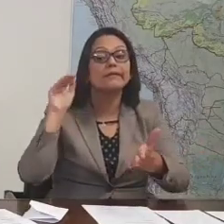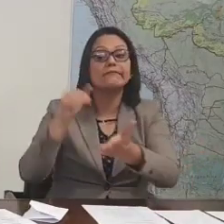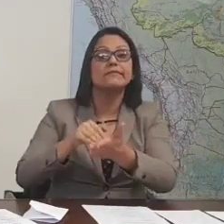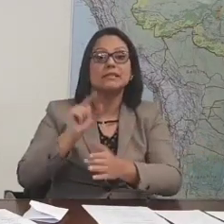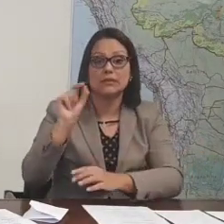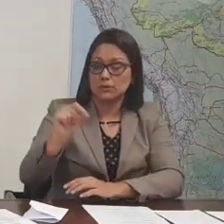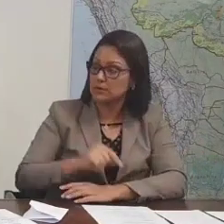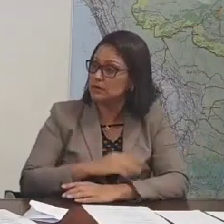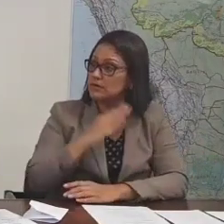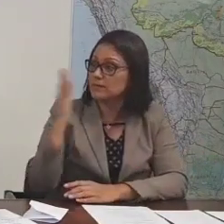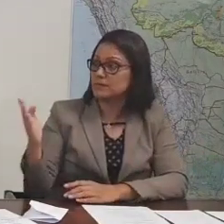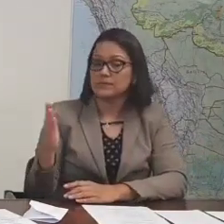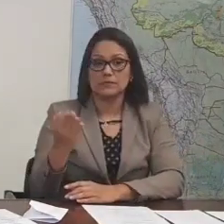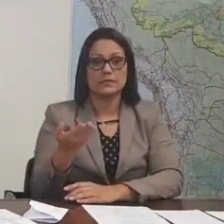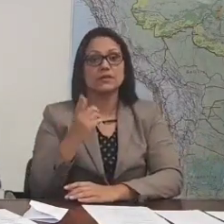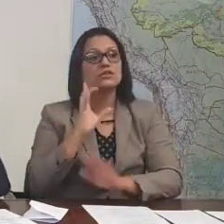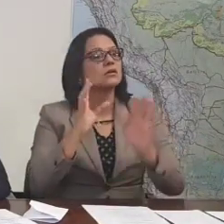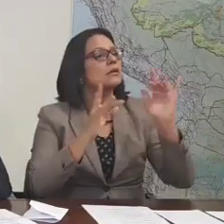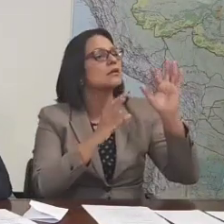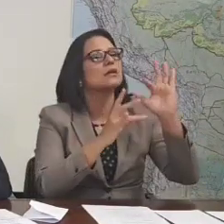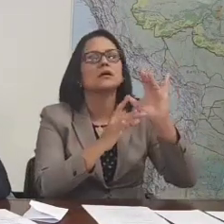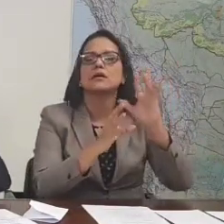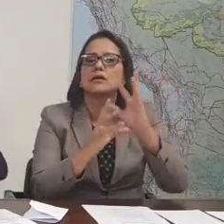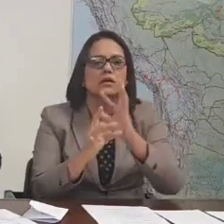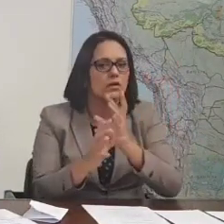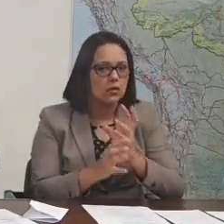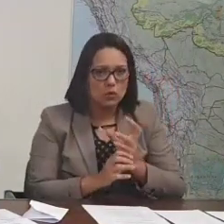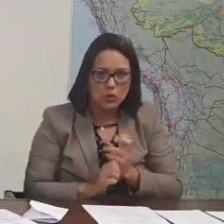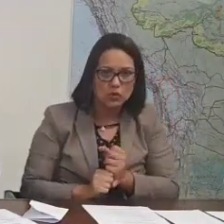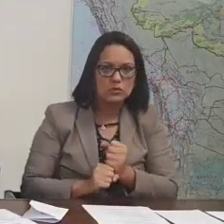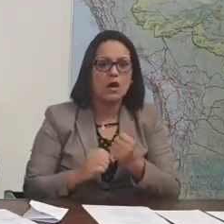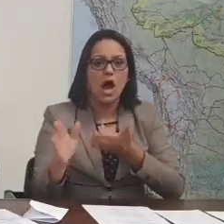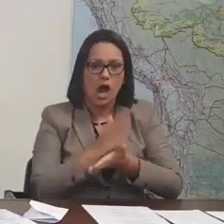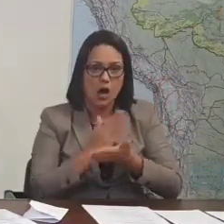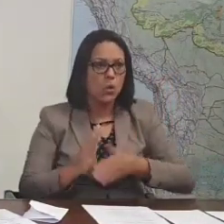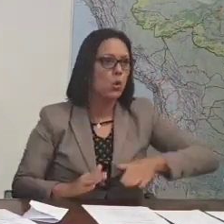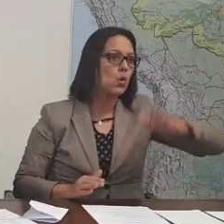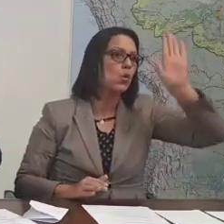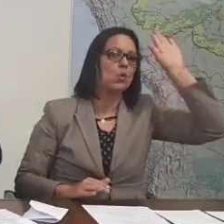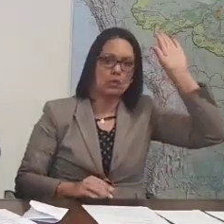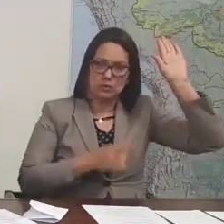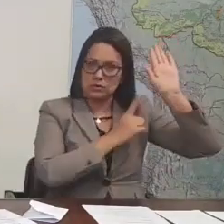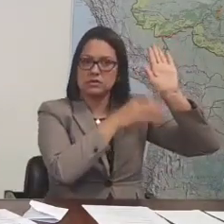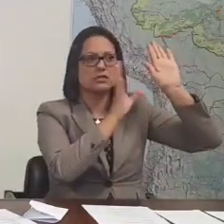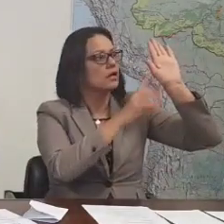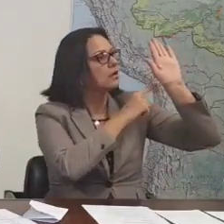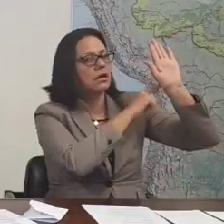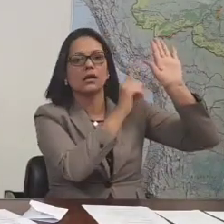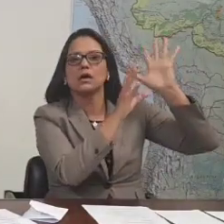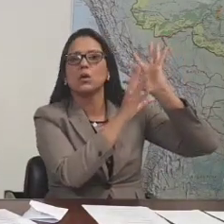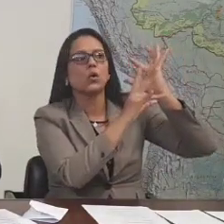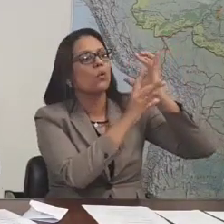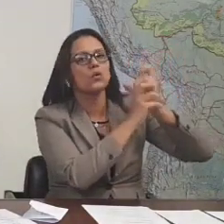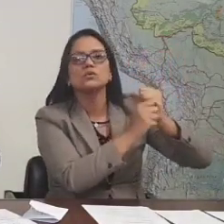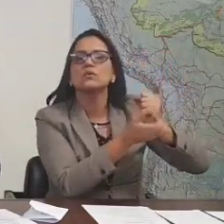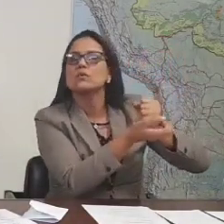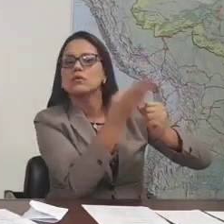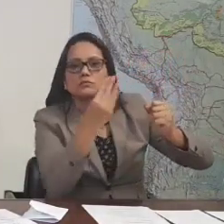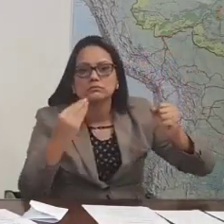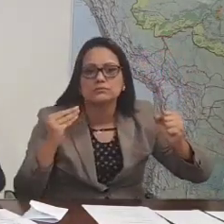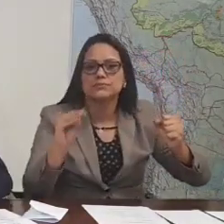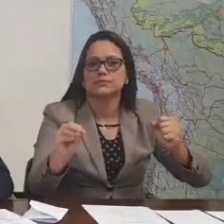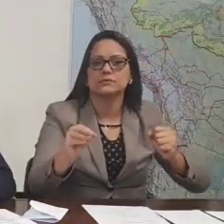Então, houve a contagem no Senado, algumas pessoas levantaram o braço, a Cade contou para lá, para lá, e